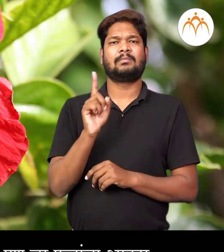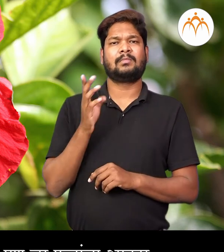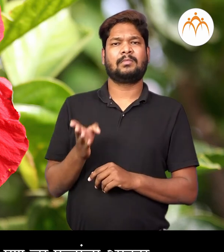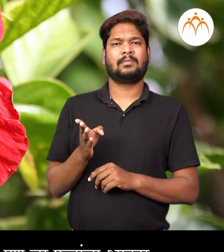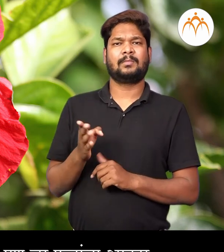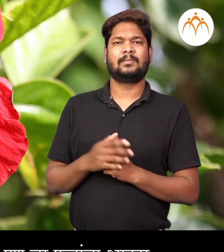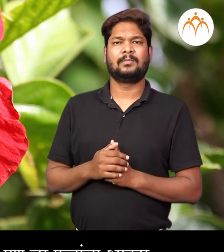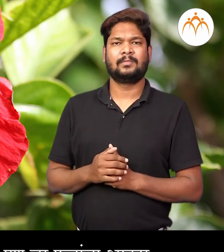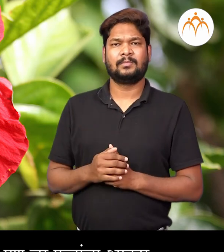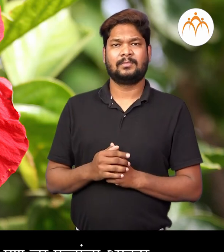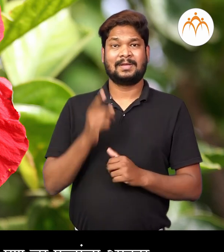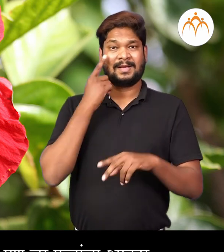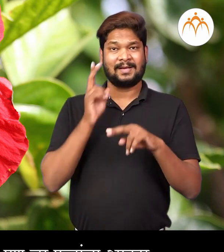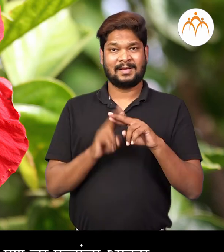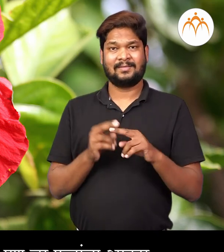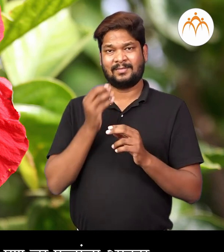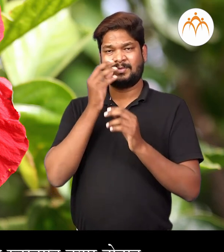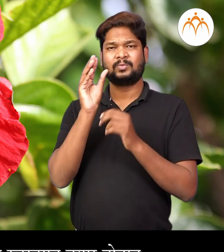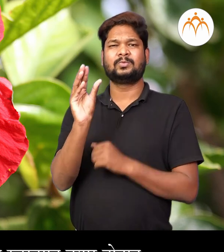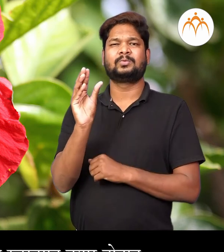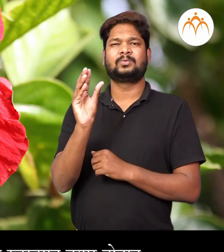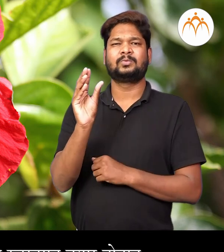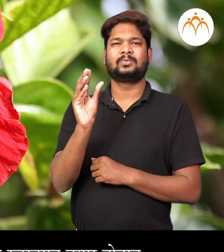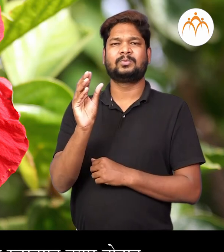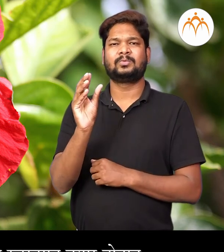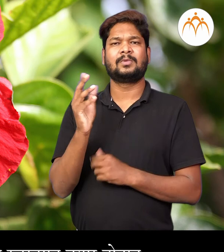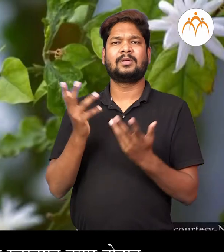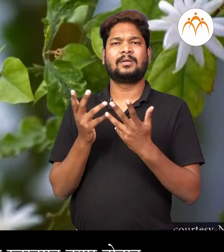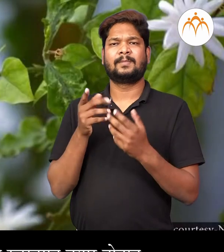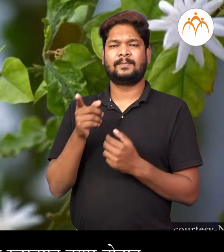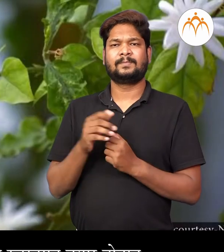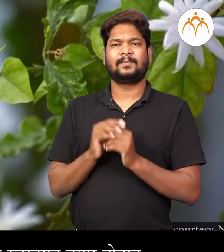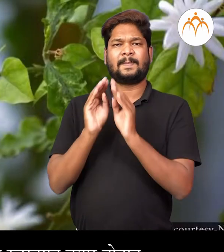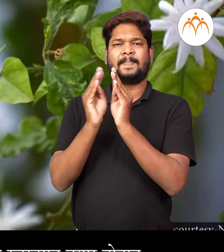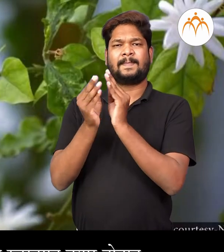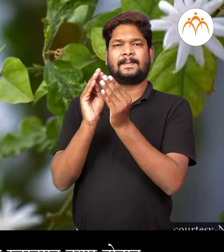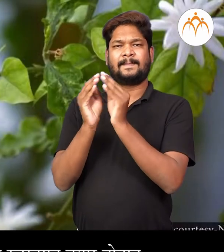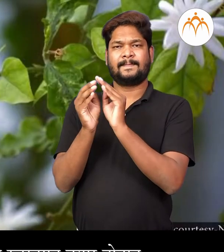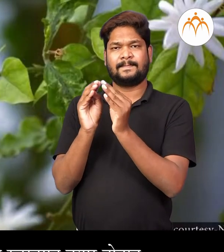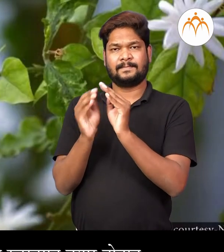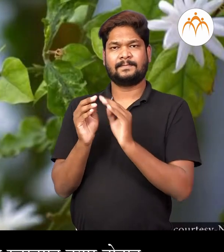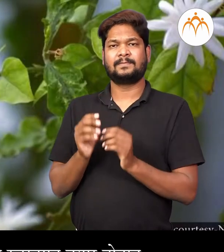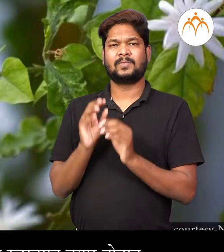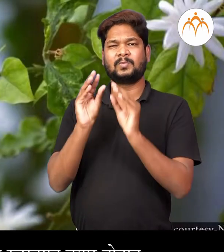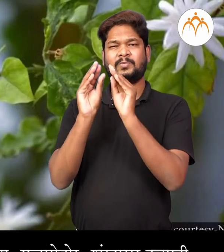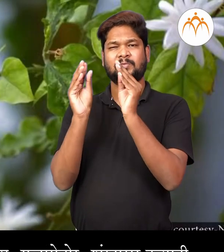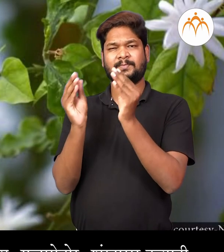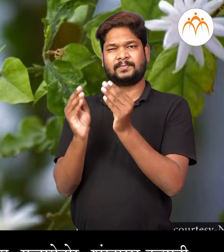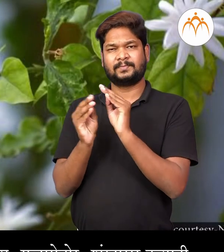आसतात। पन जर फुलांचा आकार लाहान असेल तर ते गुच्छांचा स्वरुपा तैयार होतात।